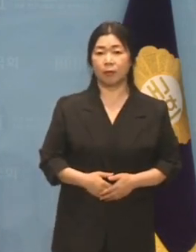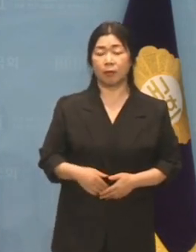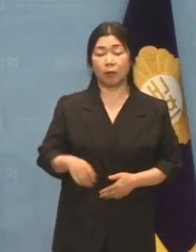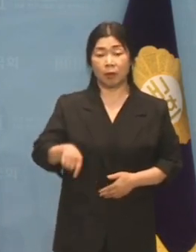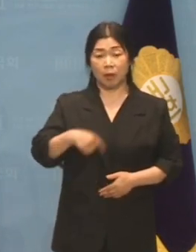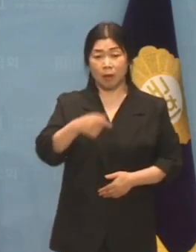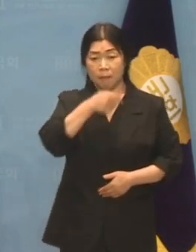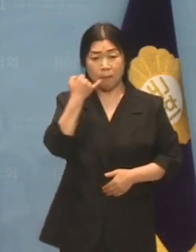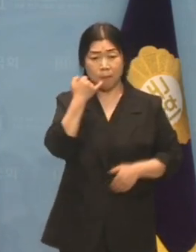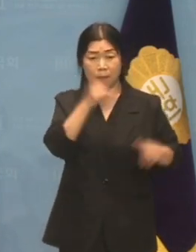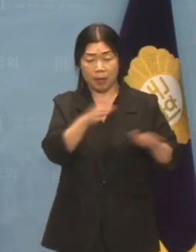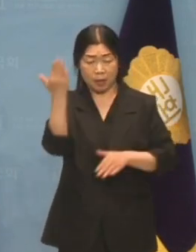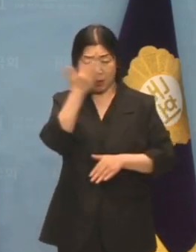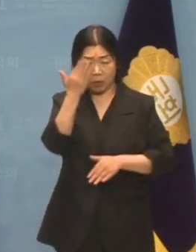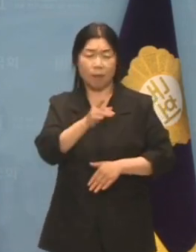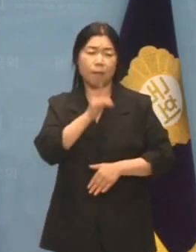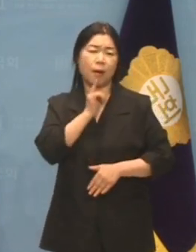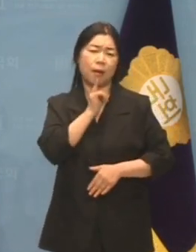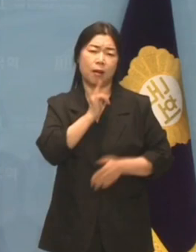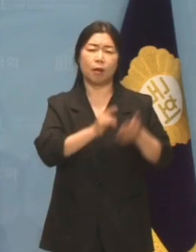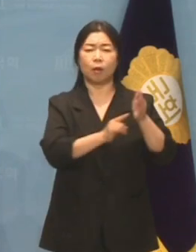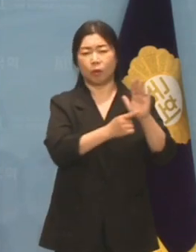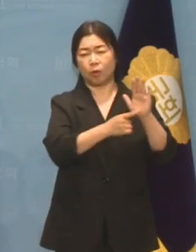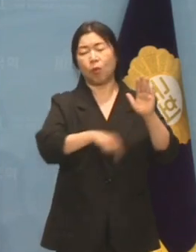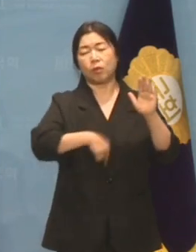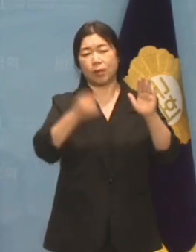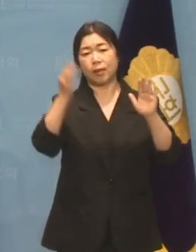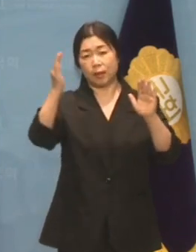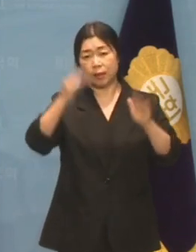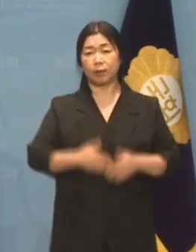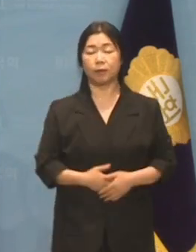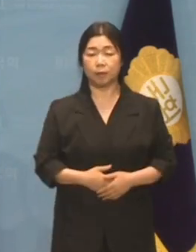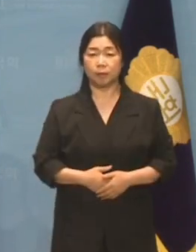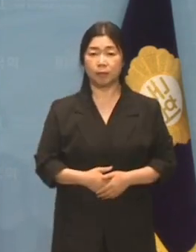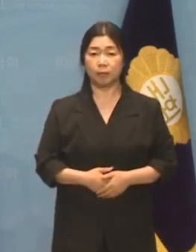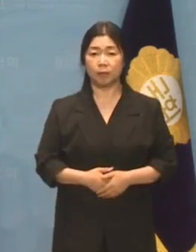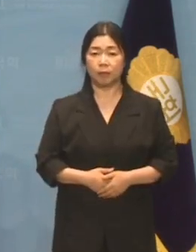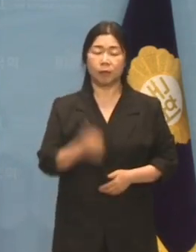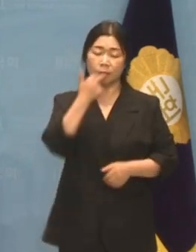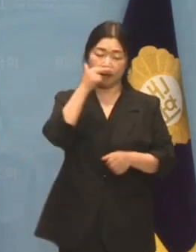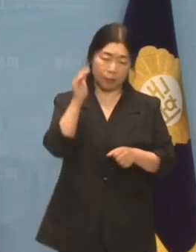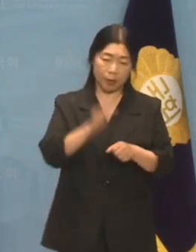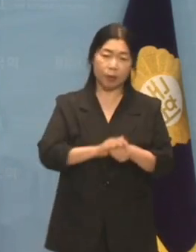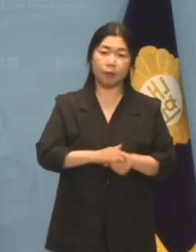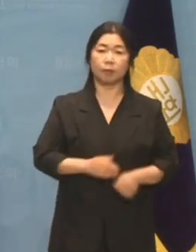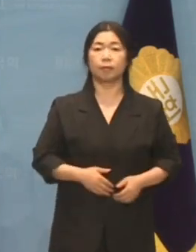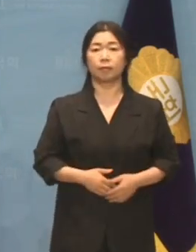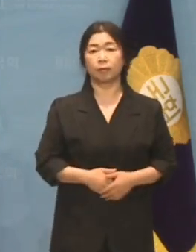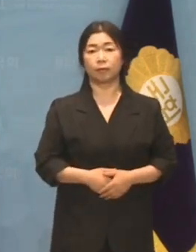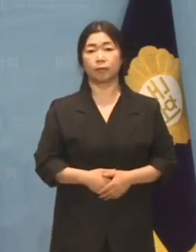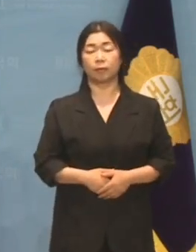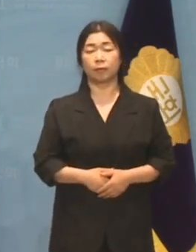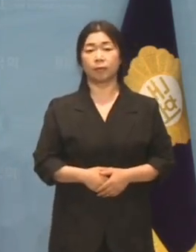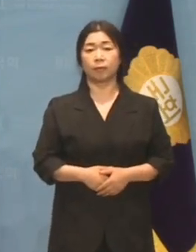청정바다 호소인, 심리적 청정바다 수준의 주장입니다. 어처구니가 없습니다.